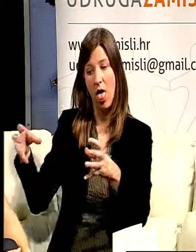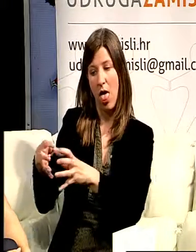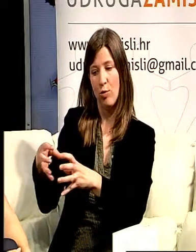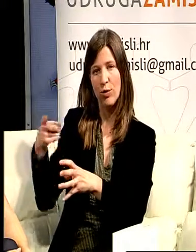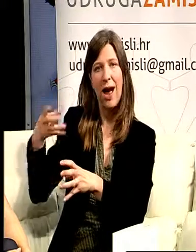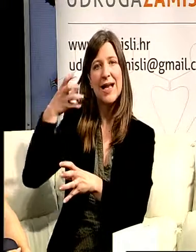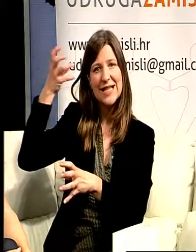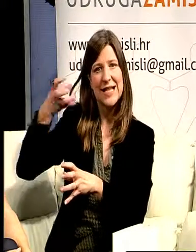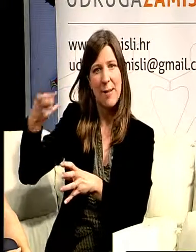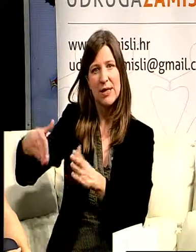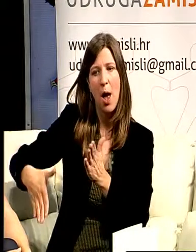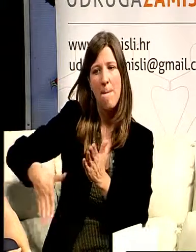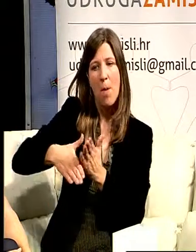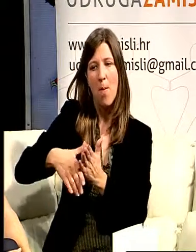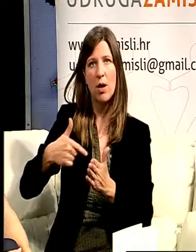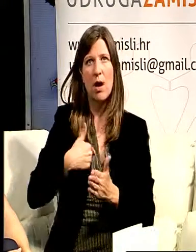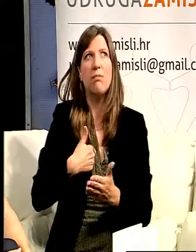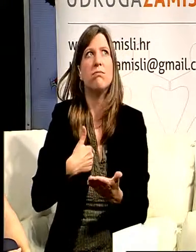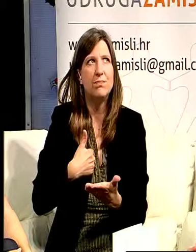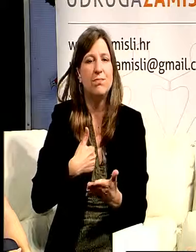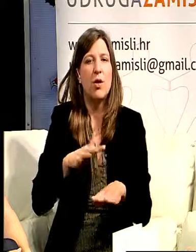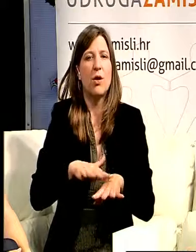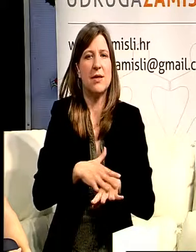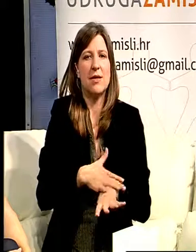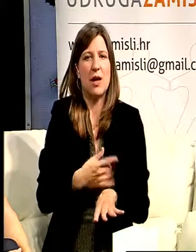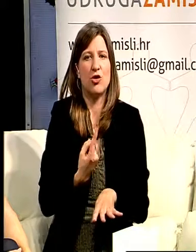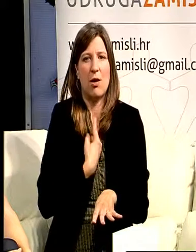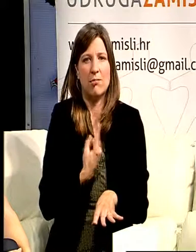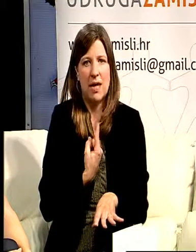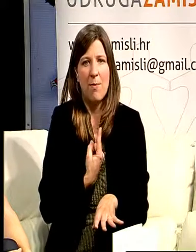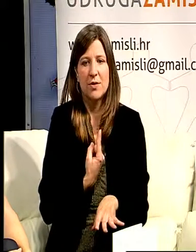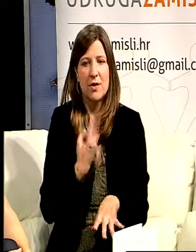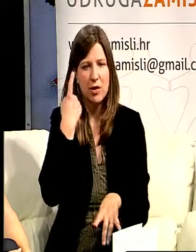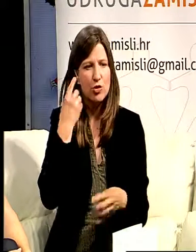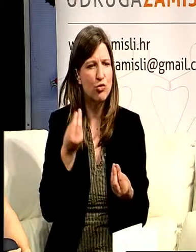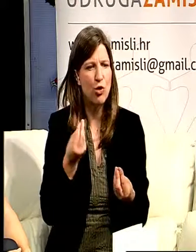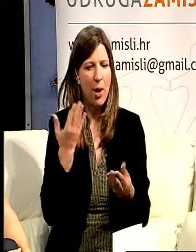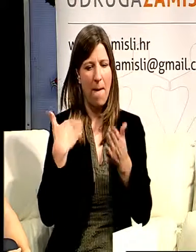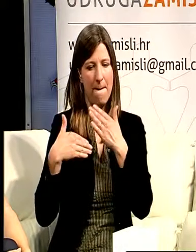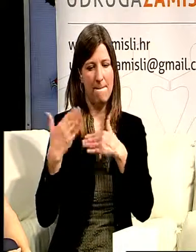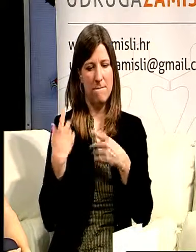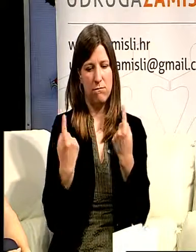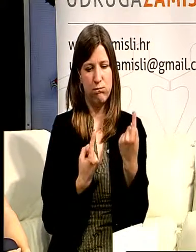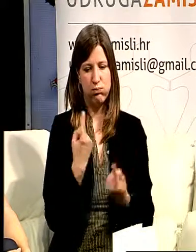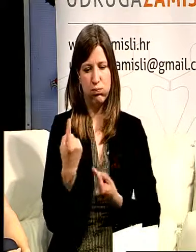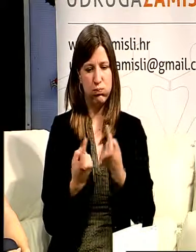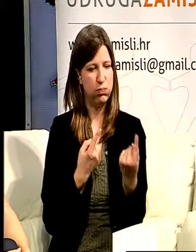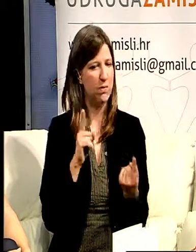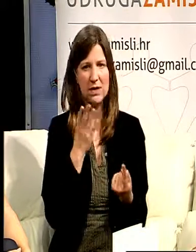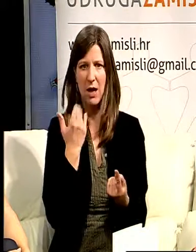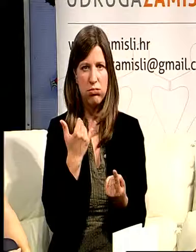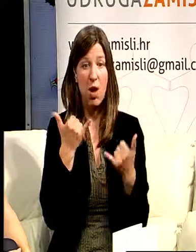da ta izazov preskočim jer vjerojatno da uvjet nije bio takav za prijevoz. Mislim da bi možda